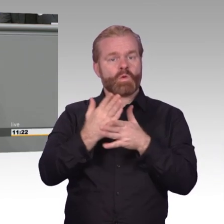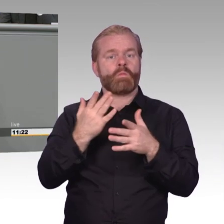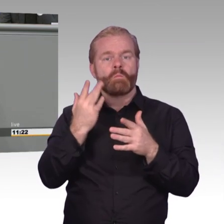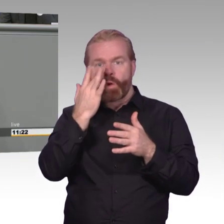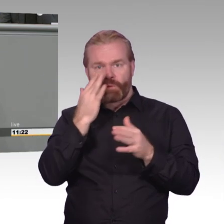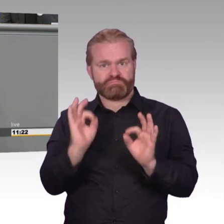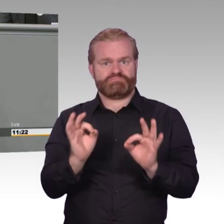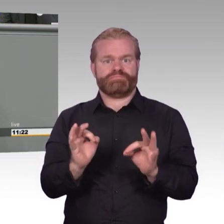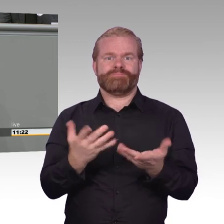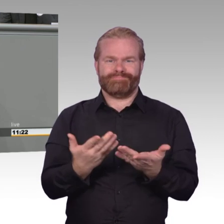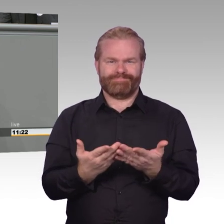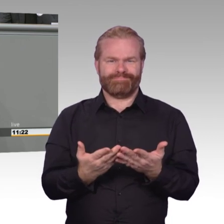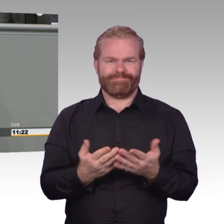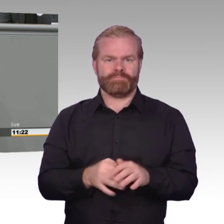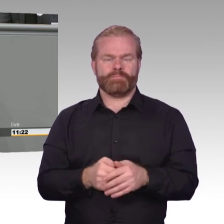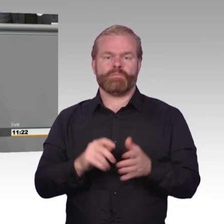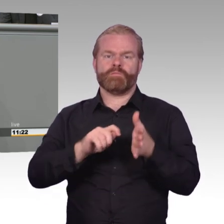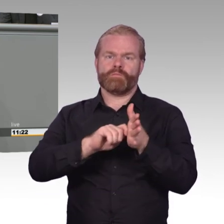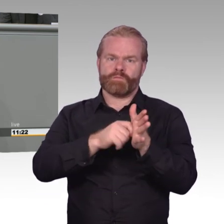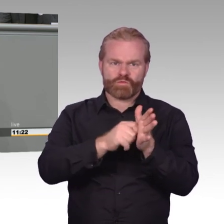Nutzer. Hier kann und sollte die Politik mehr leisten.